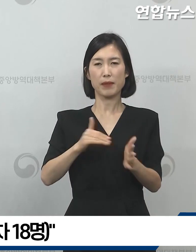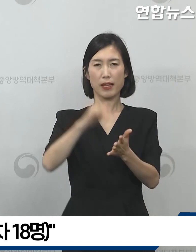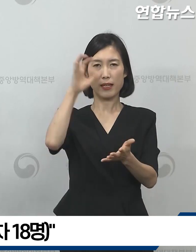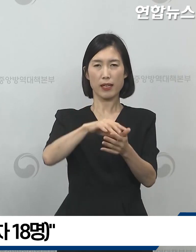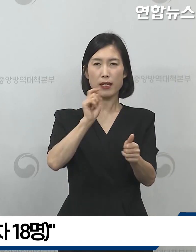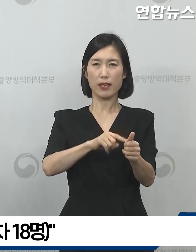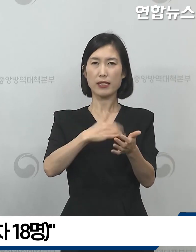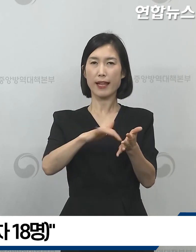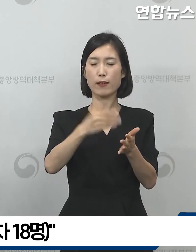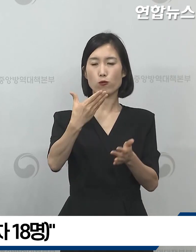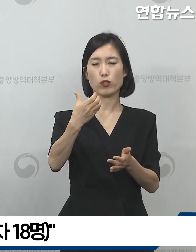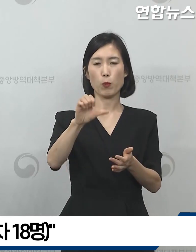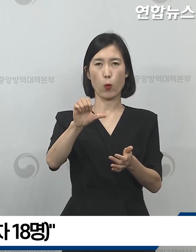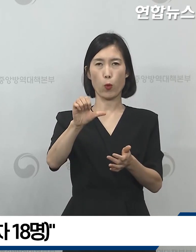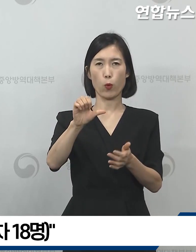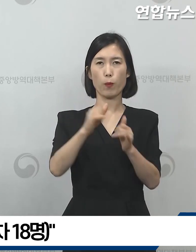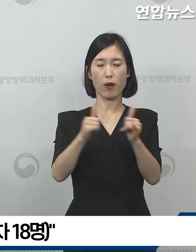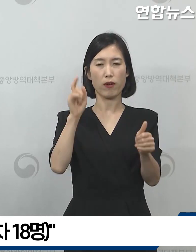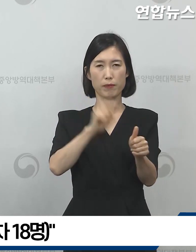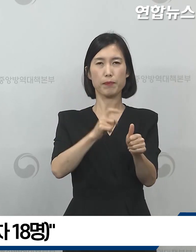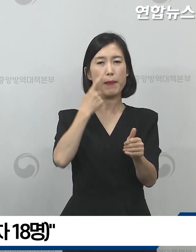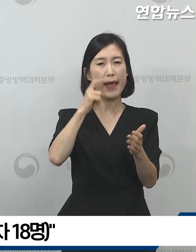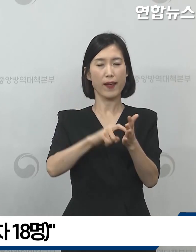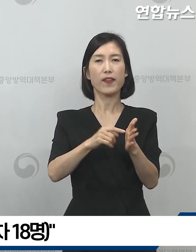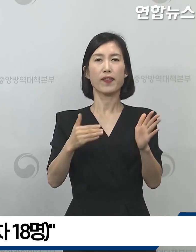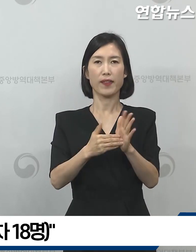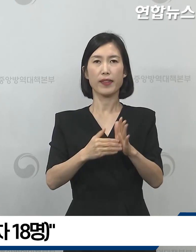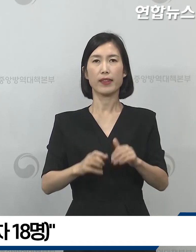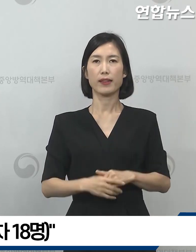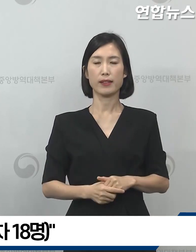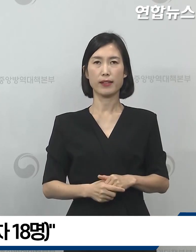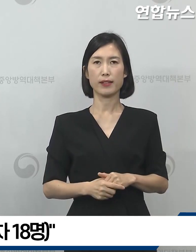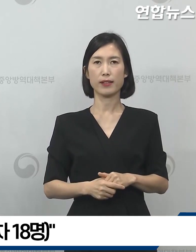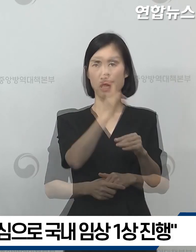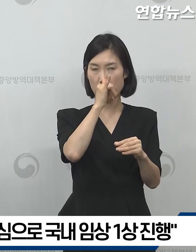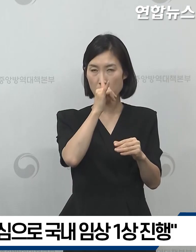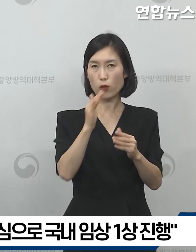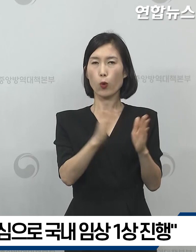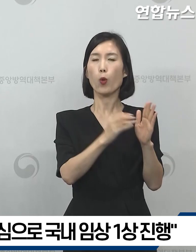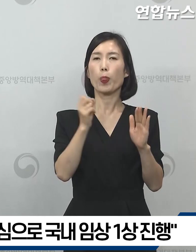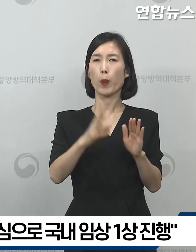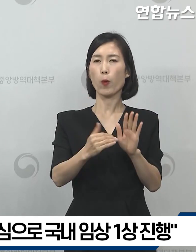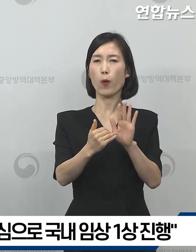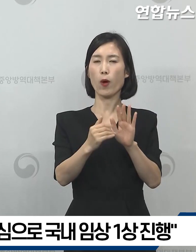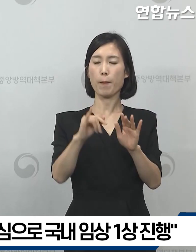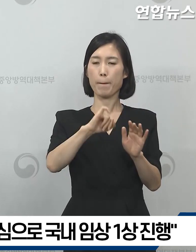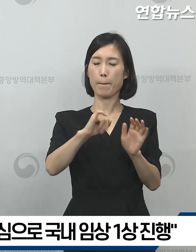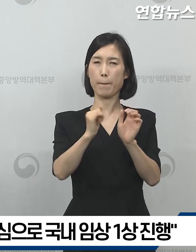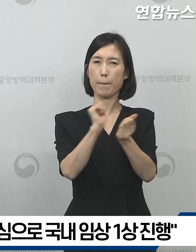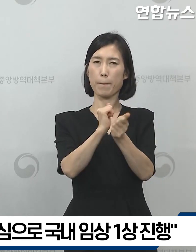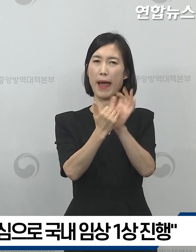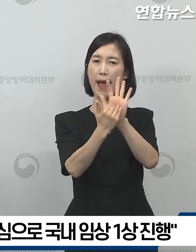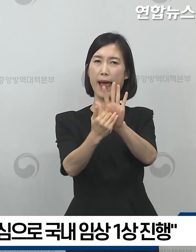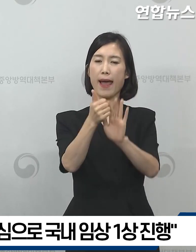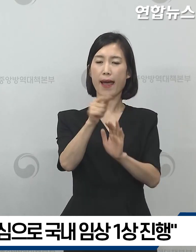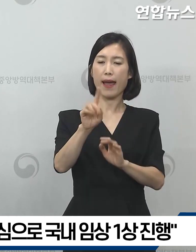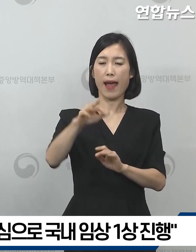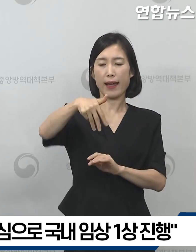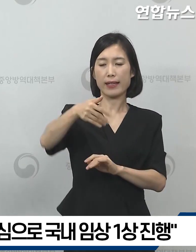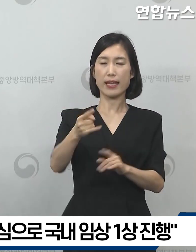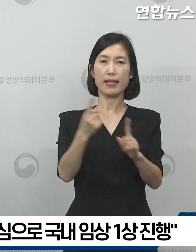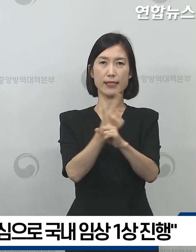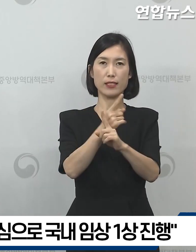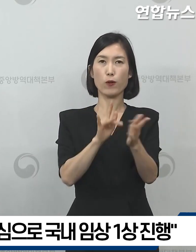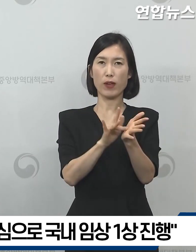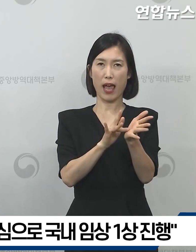여전히 95명의 확진자가 발견된 상황입니다. 항체 치료제와 관련해서도